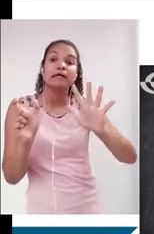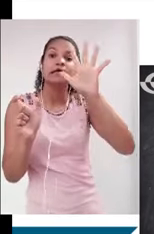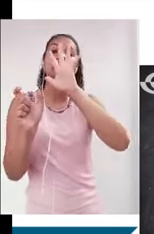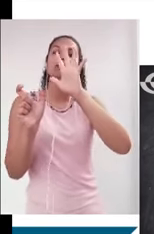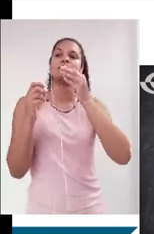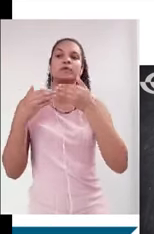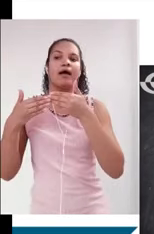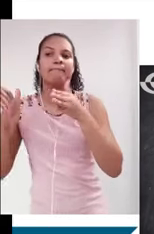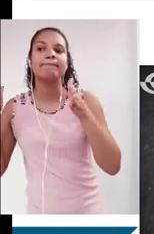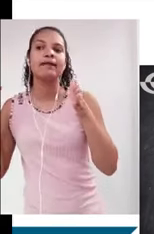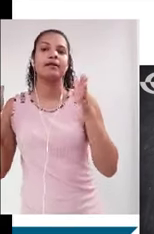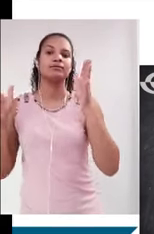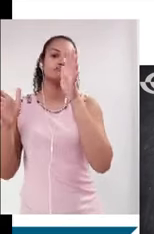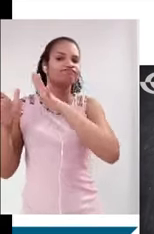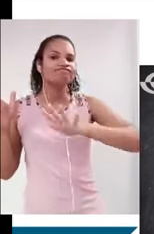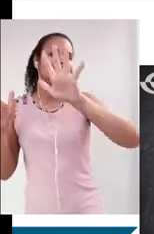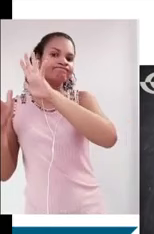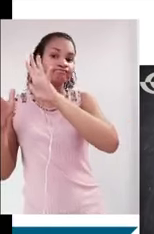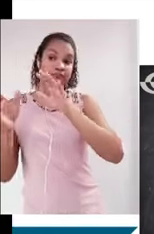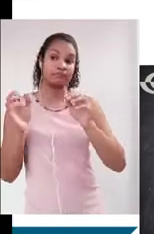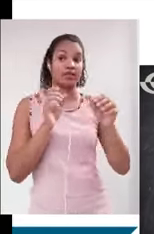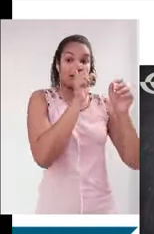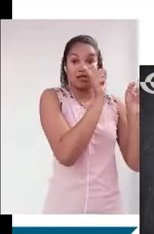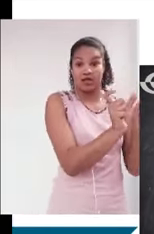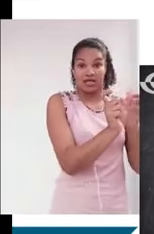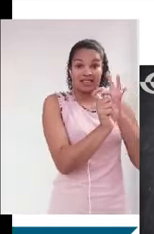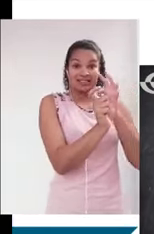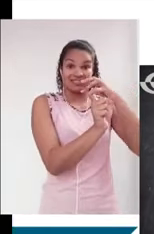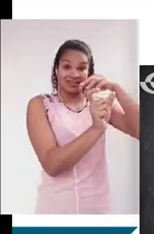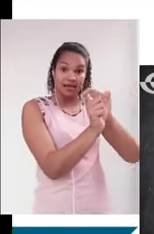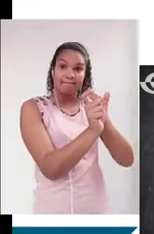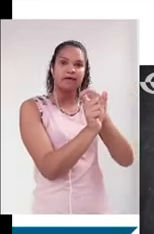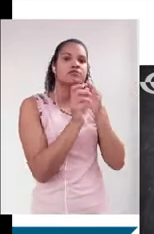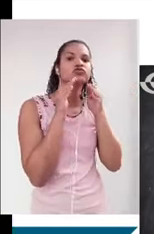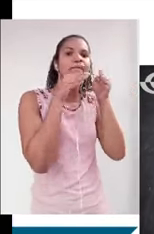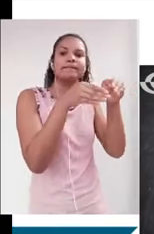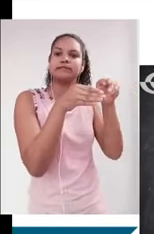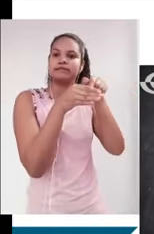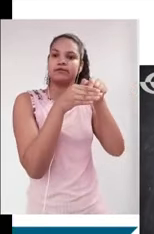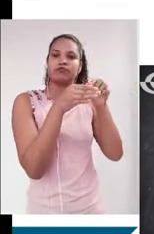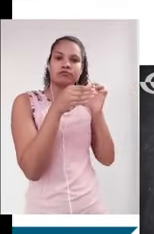muito mais geral. Ele é muito mais genérico. Enquanto o tema, ele vai ser muito mais específico. Ele vai ter aquilo que nós chamamos de